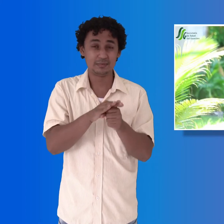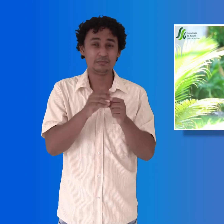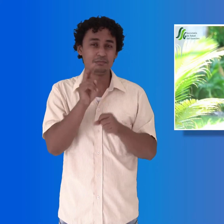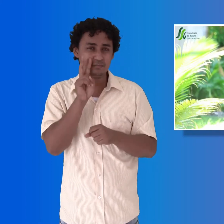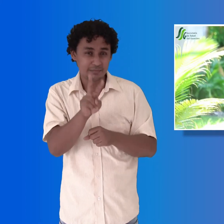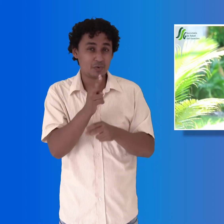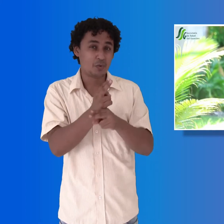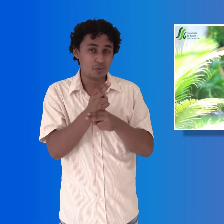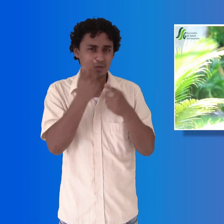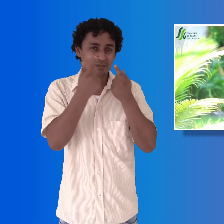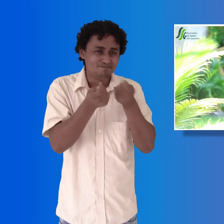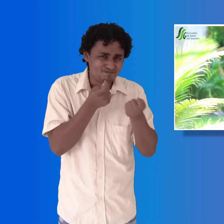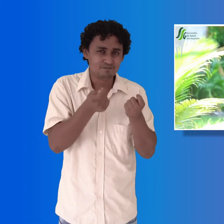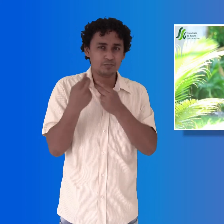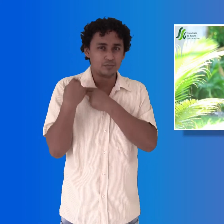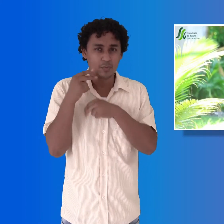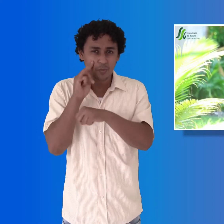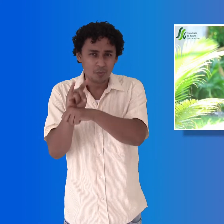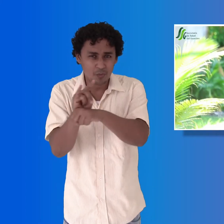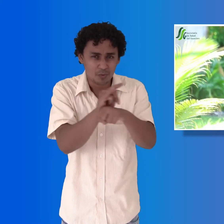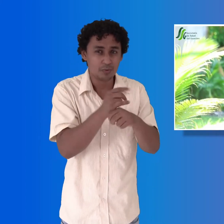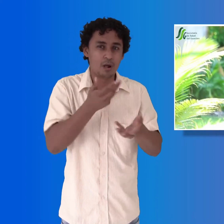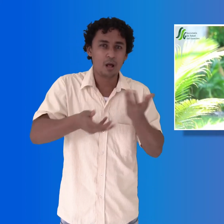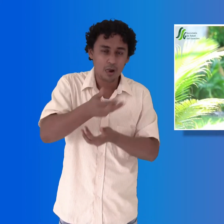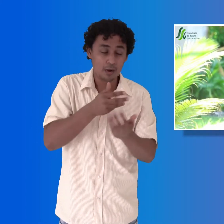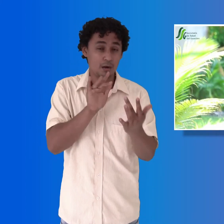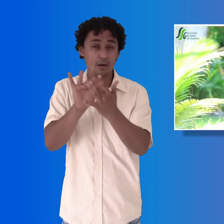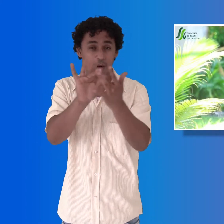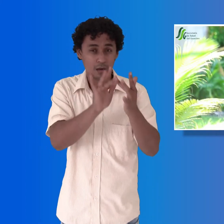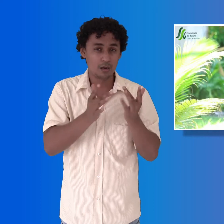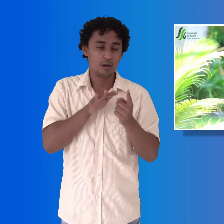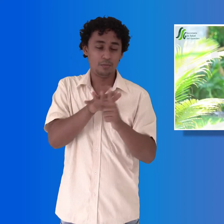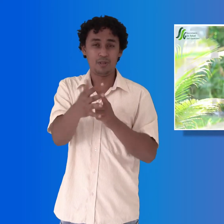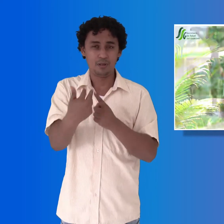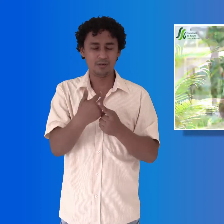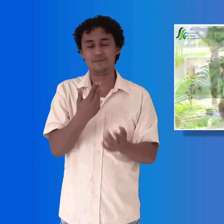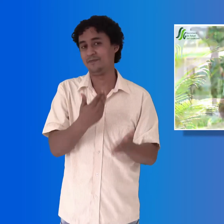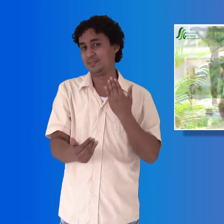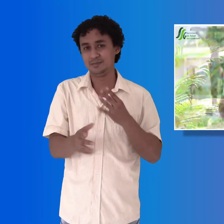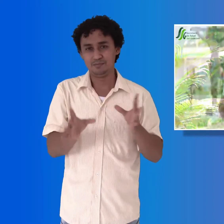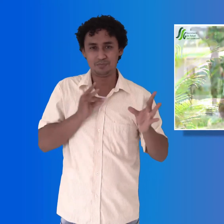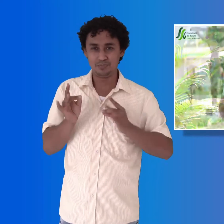para que identifique que estas zonas son de mayor riesgo teniendo en cuenta que hay mayor probabilidad de contagio.